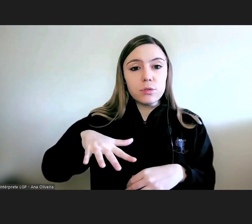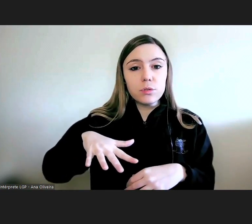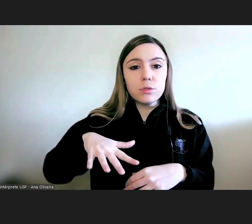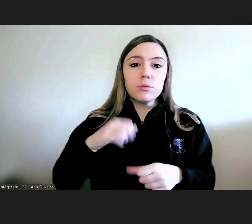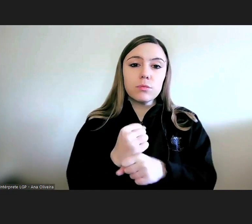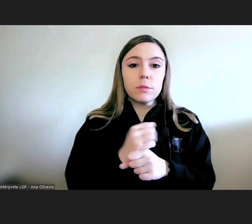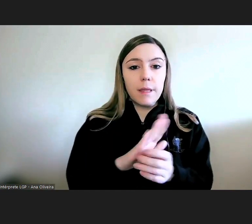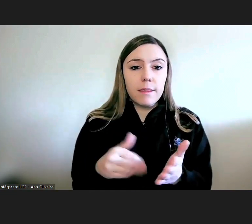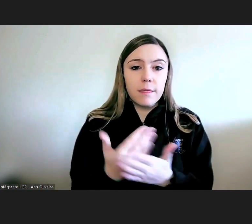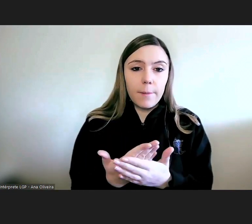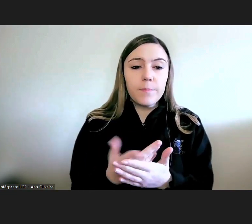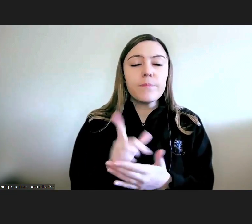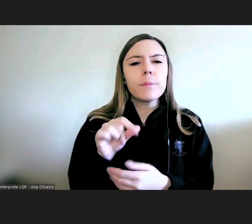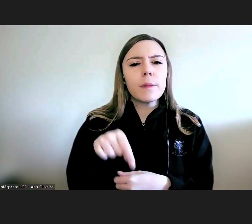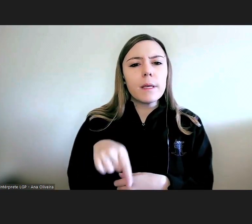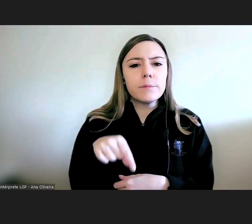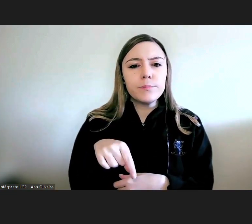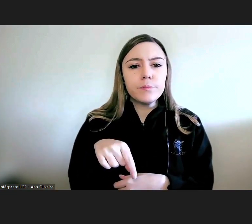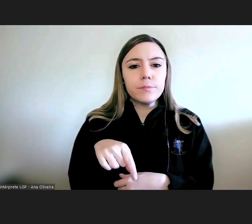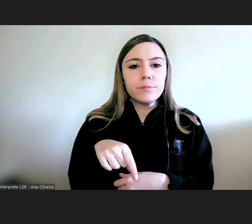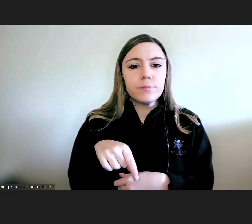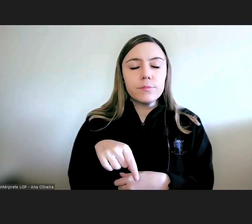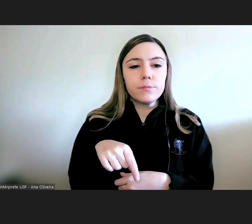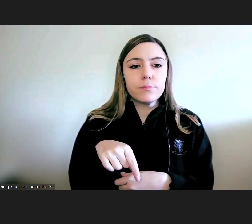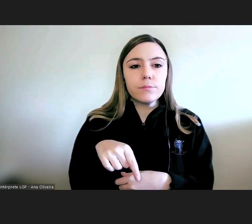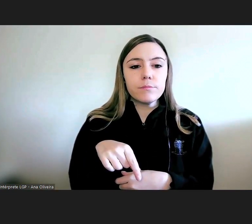empregadoras que também aqui